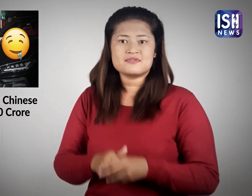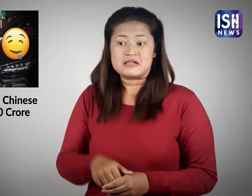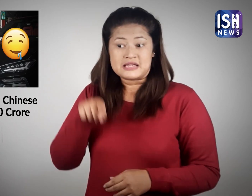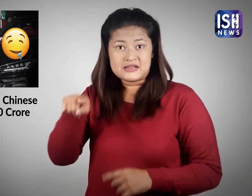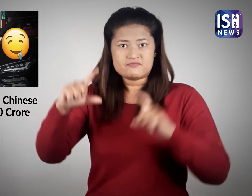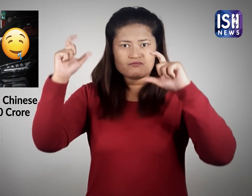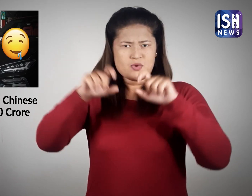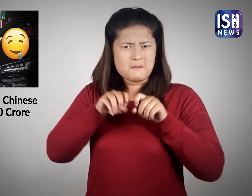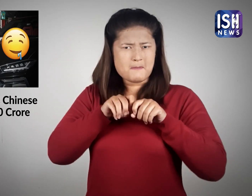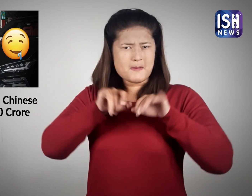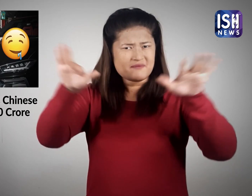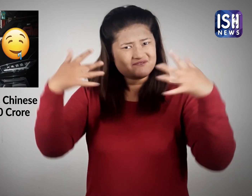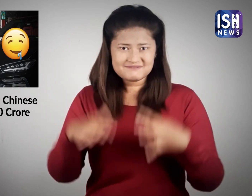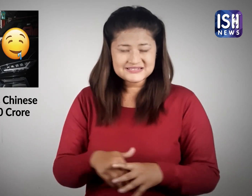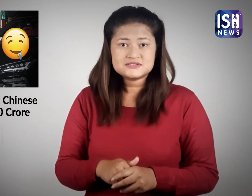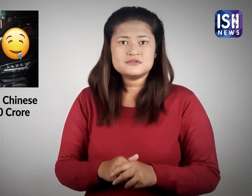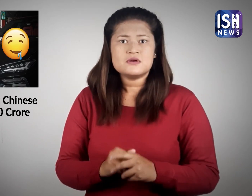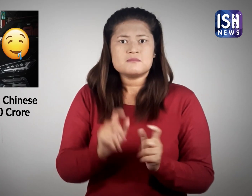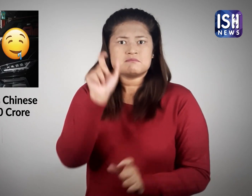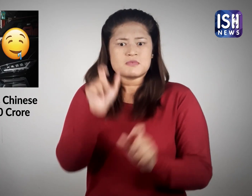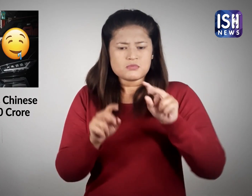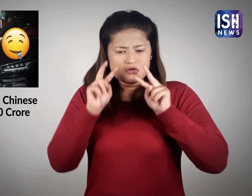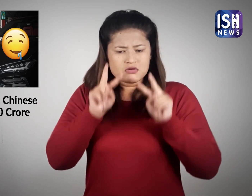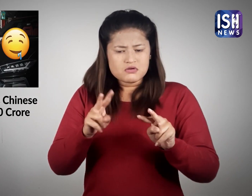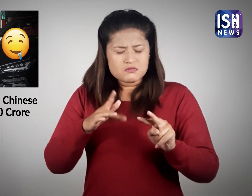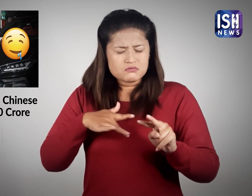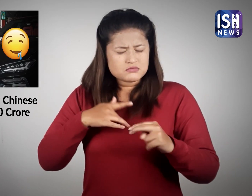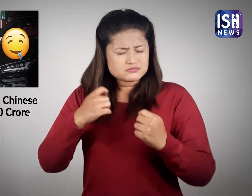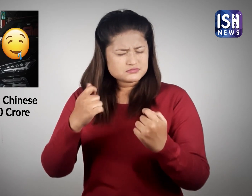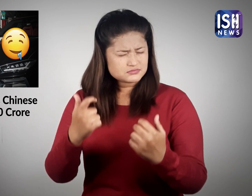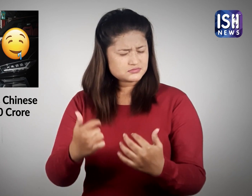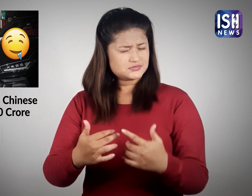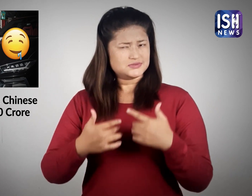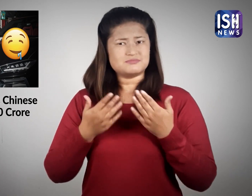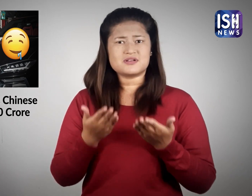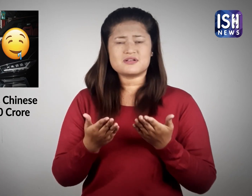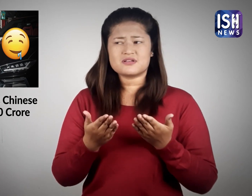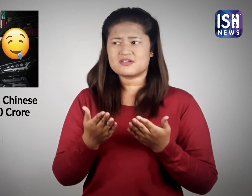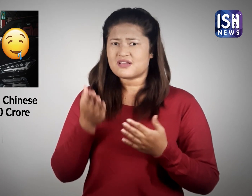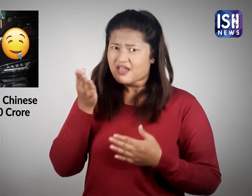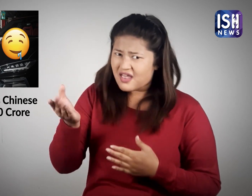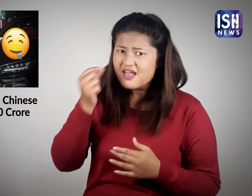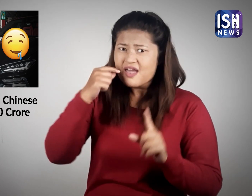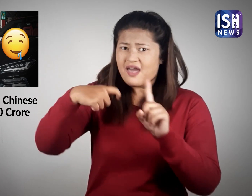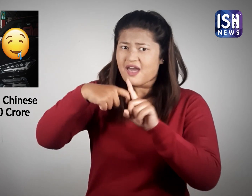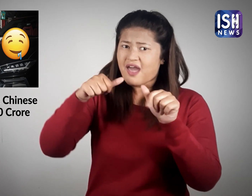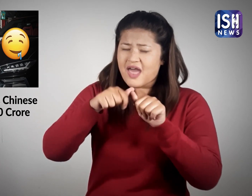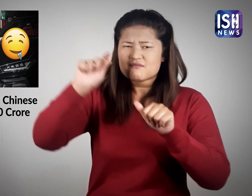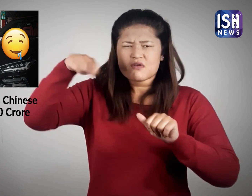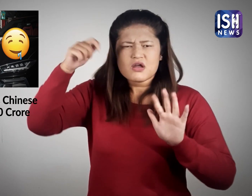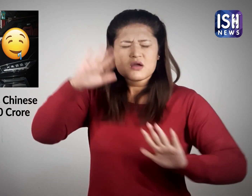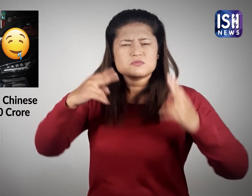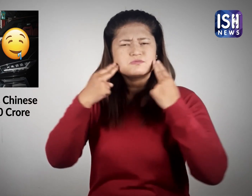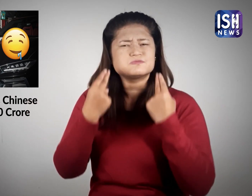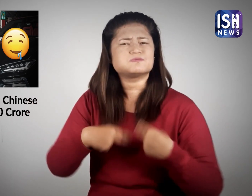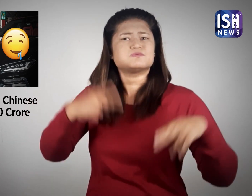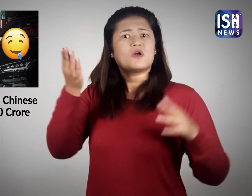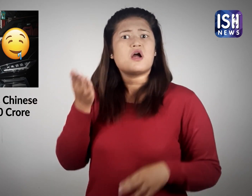इसकी तस्वीरे वाइरल हुई इसे लोग काफी प्रेरित हुए लोग इस बात से प्रभावित थे कि आर्यन जैसा